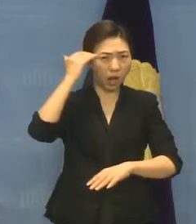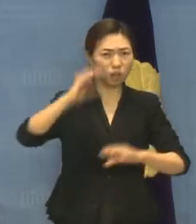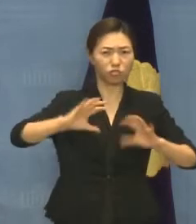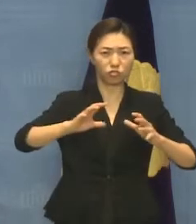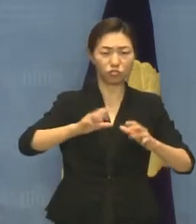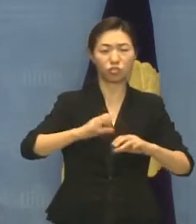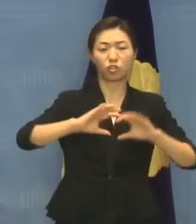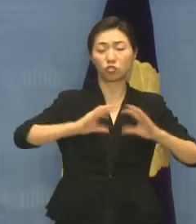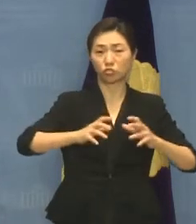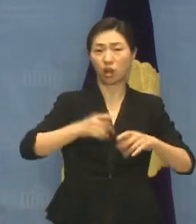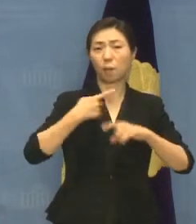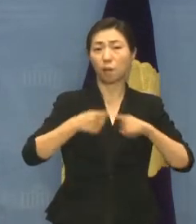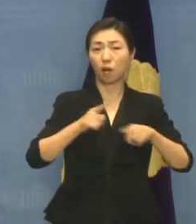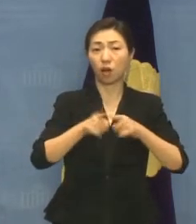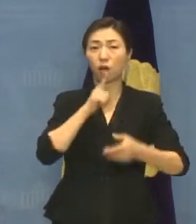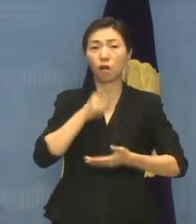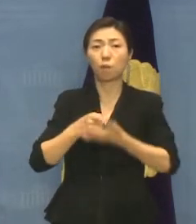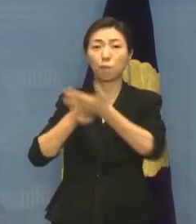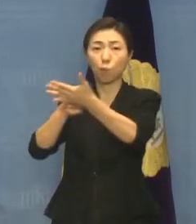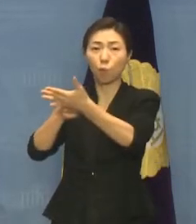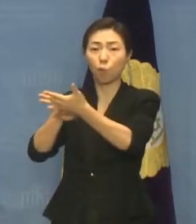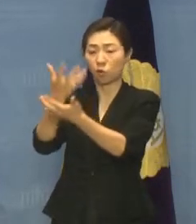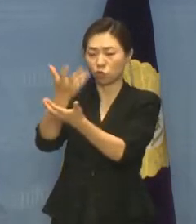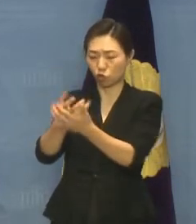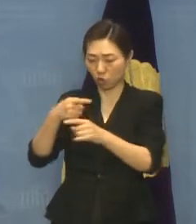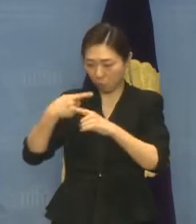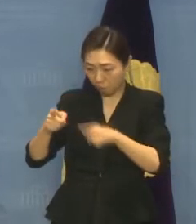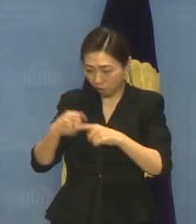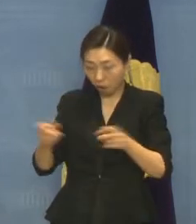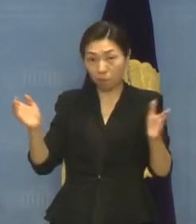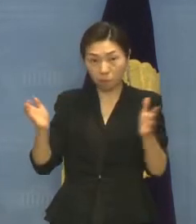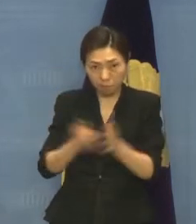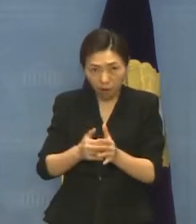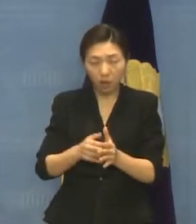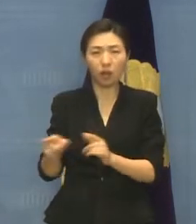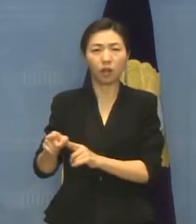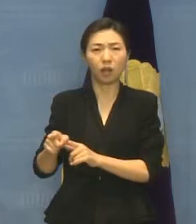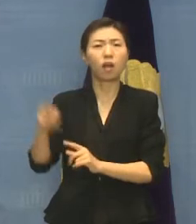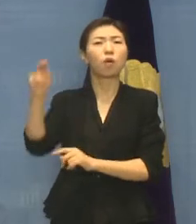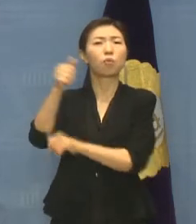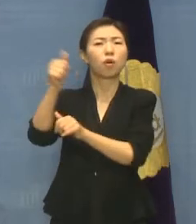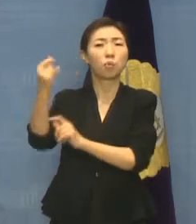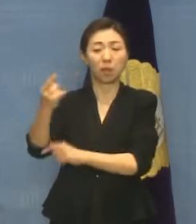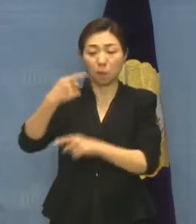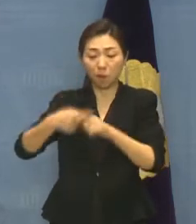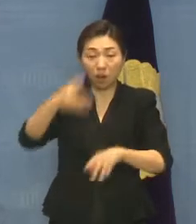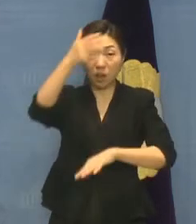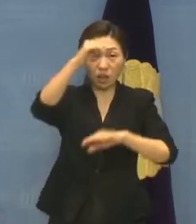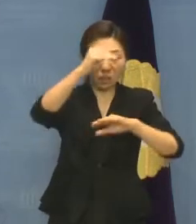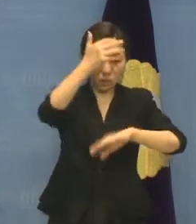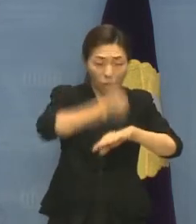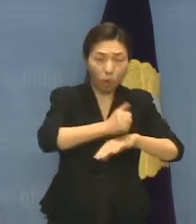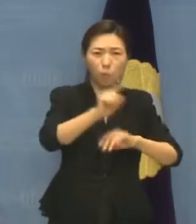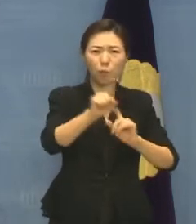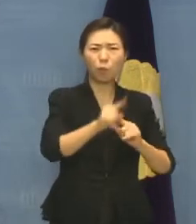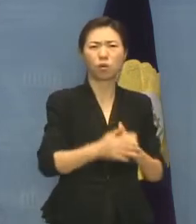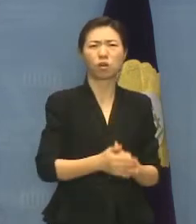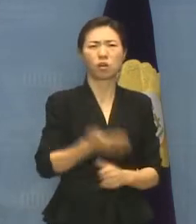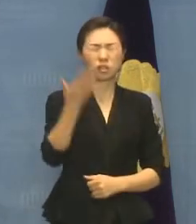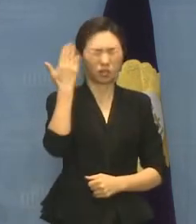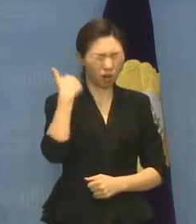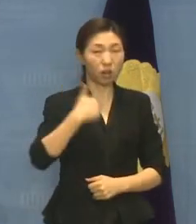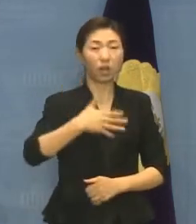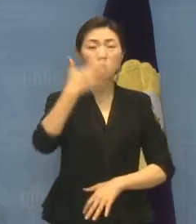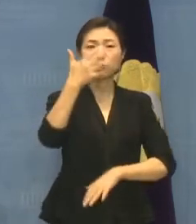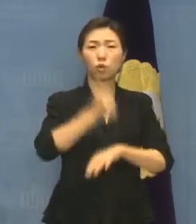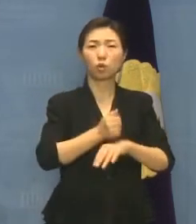심의가 종료되었다. 심의 결과로 위원회는 지난 9일 최종 견해를 채택